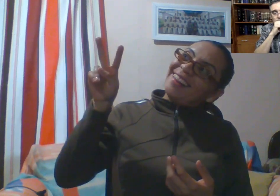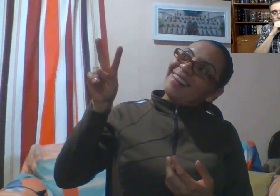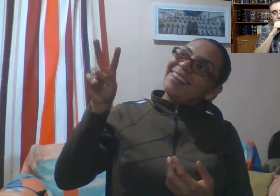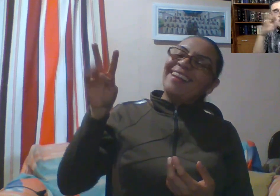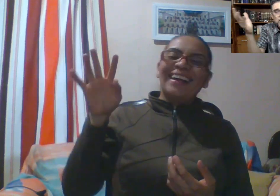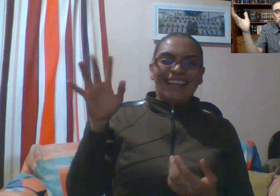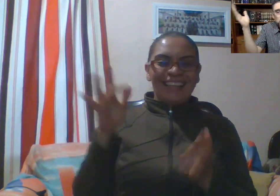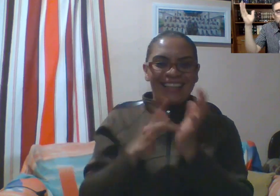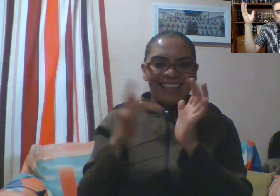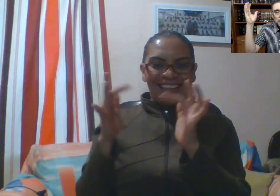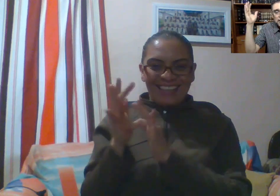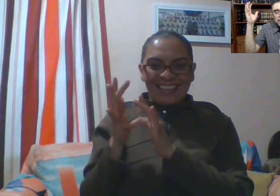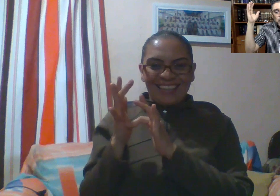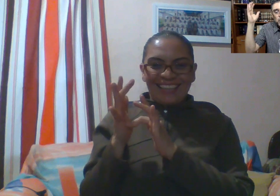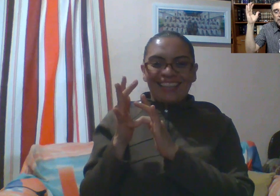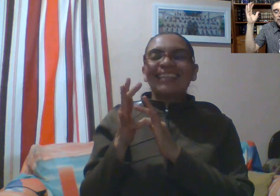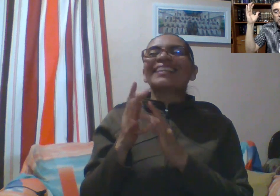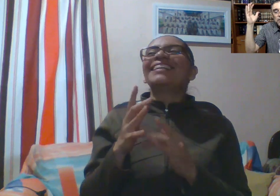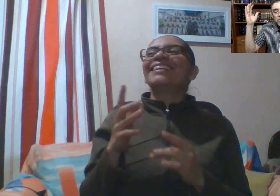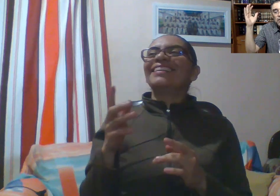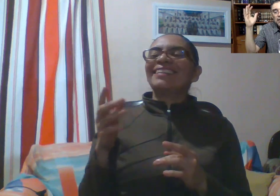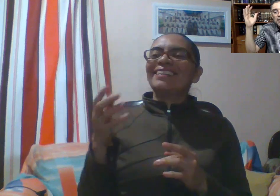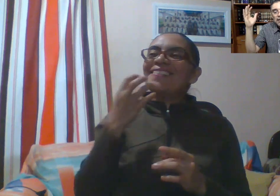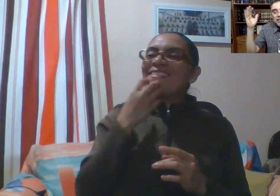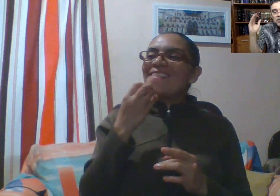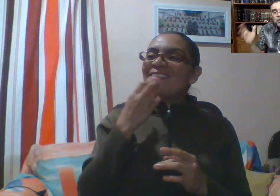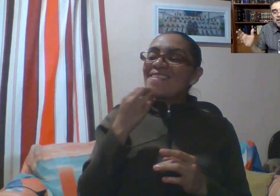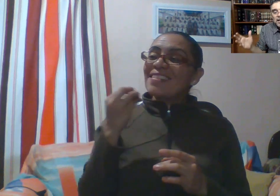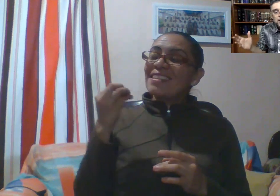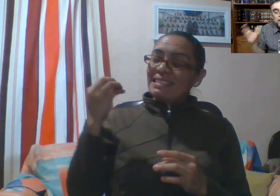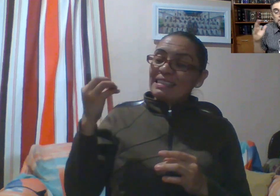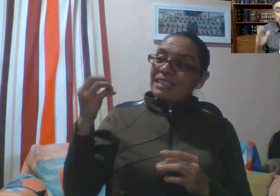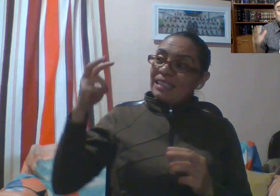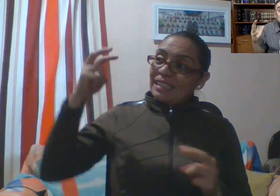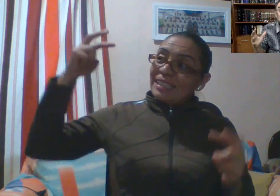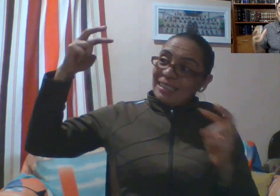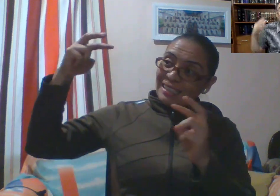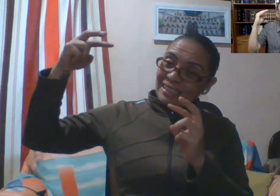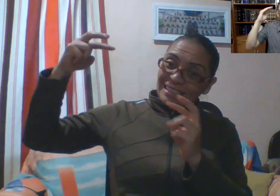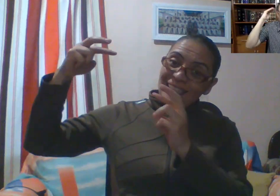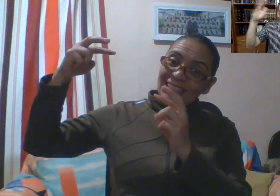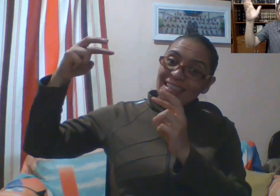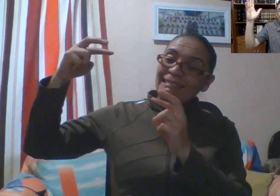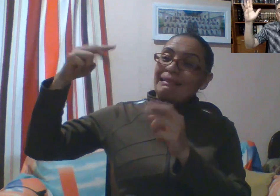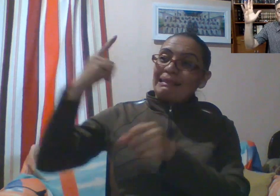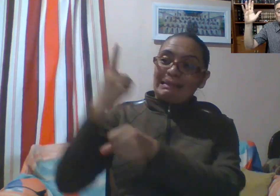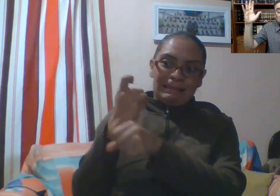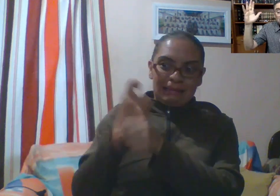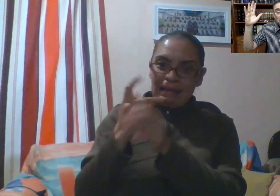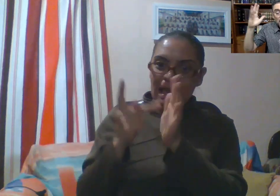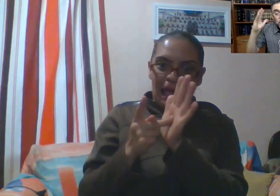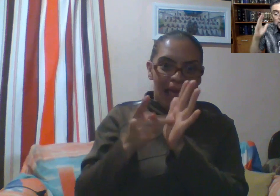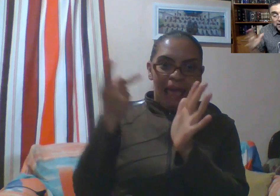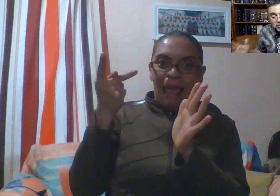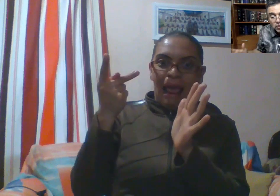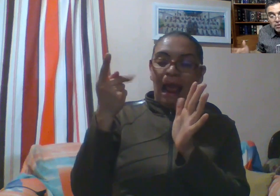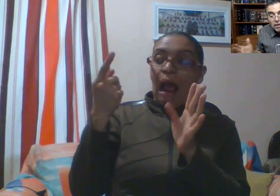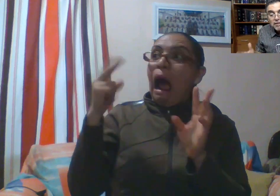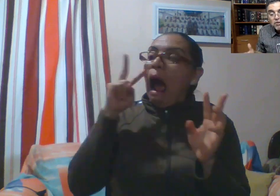Lo miró, por principio de cuentas, lo miró. Sin duda que era la primera vez en su vida que un maestro, un rabino, lo